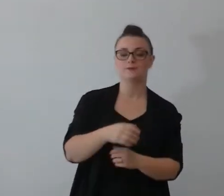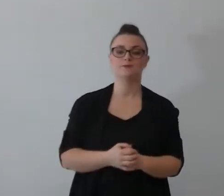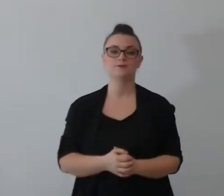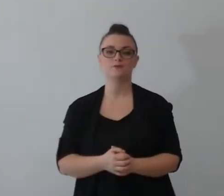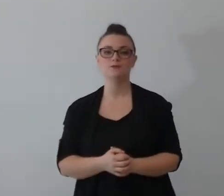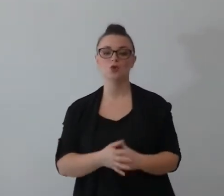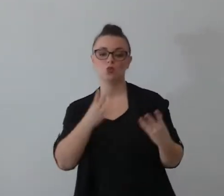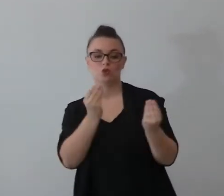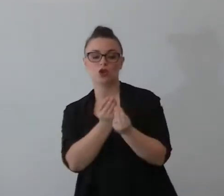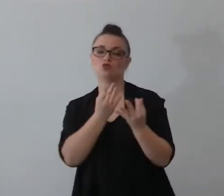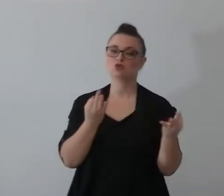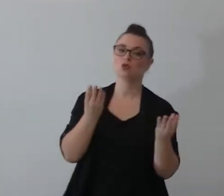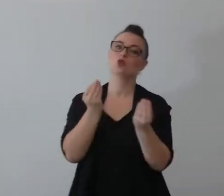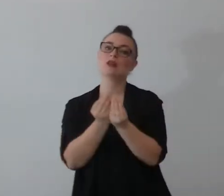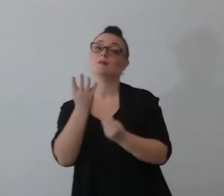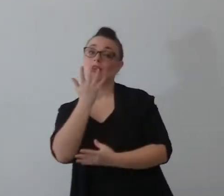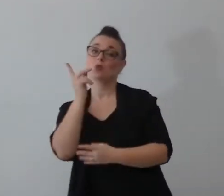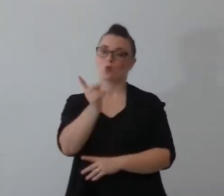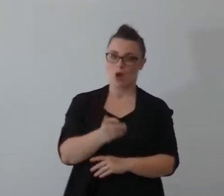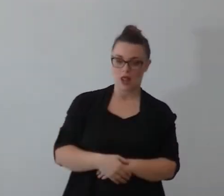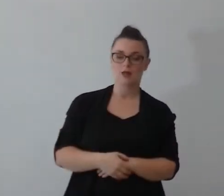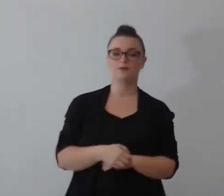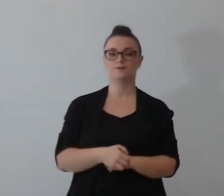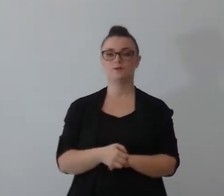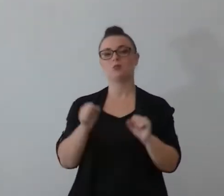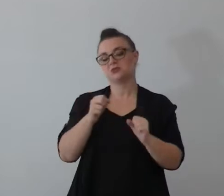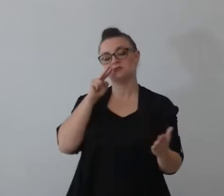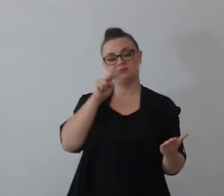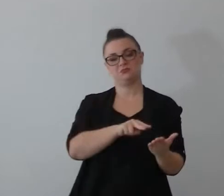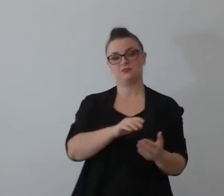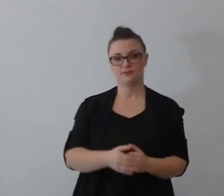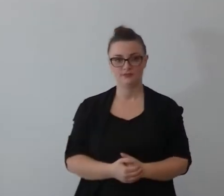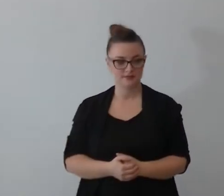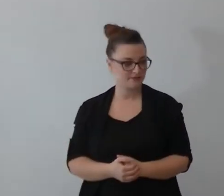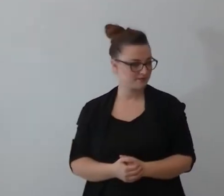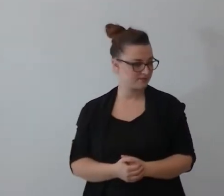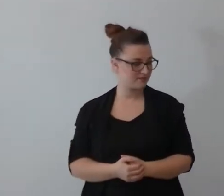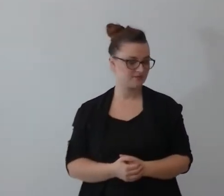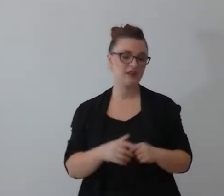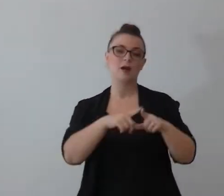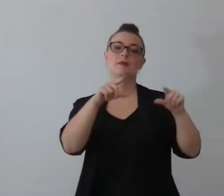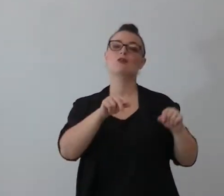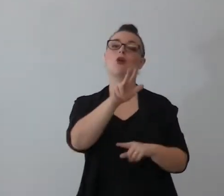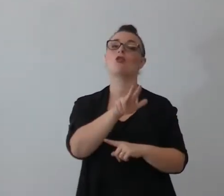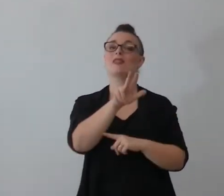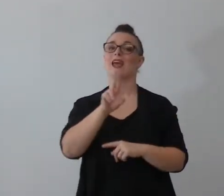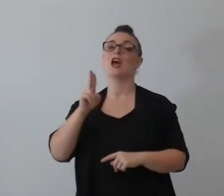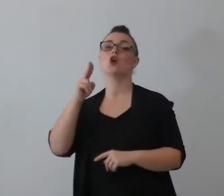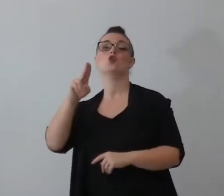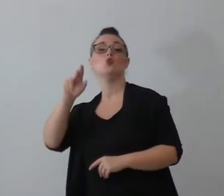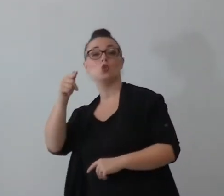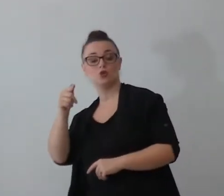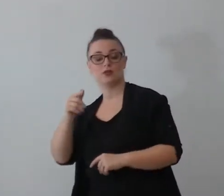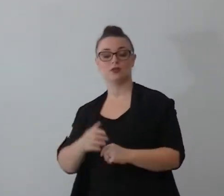giusti e modi sbagliati e sapete quello che accade nel capitolo 3 di Ruth è molto